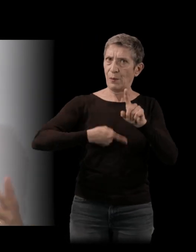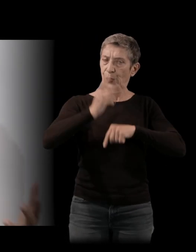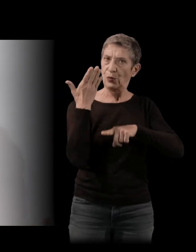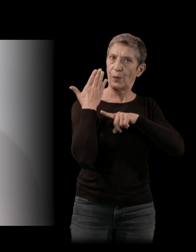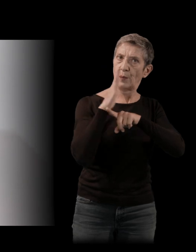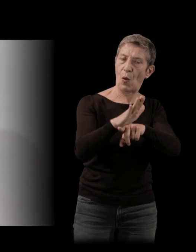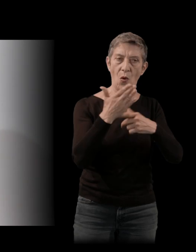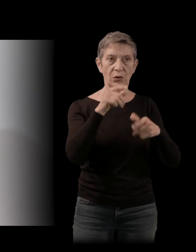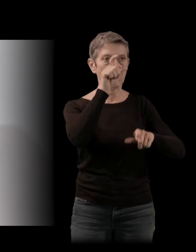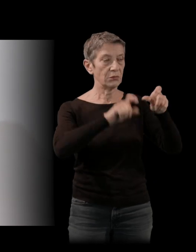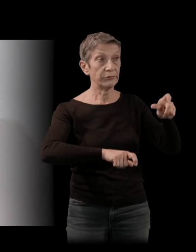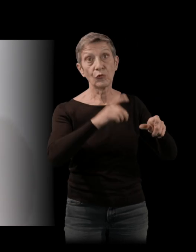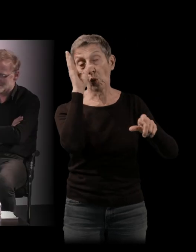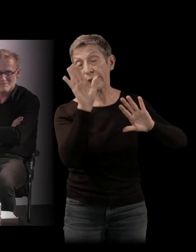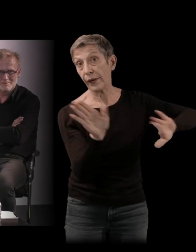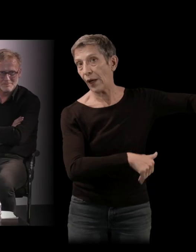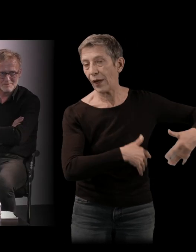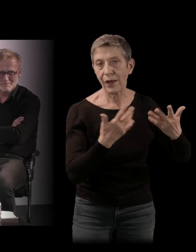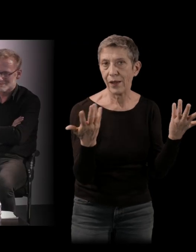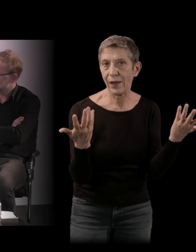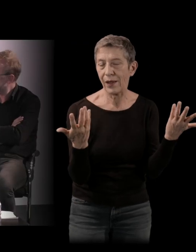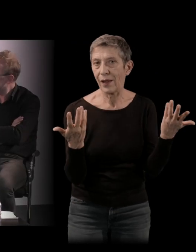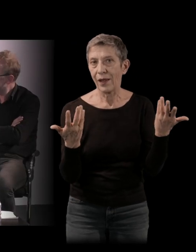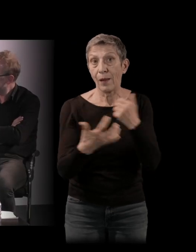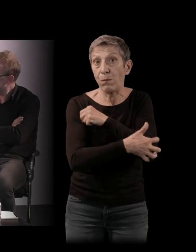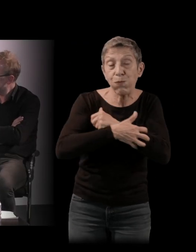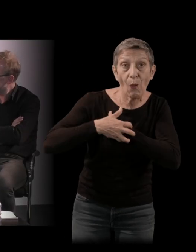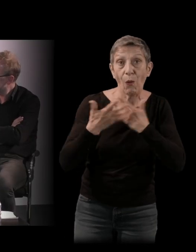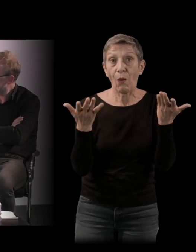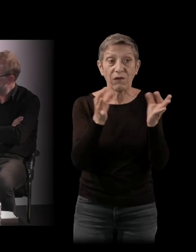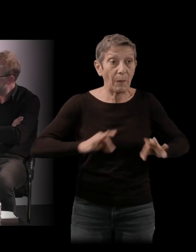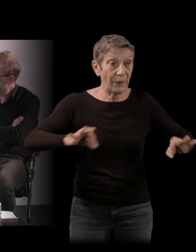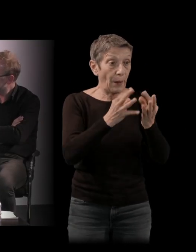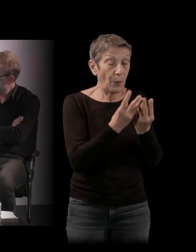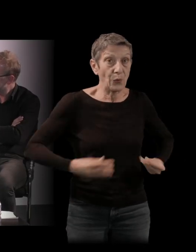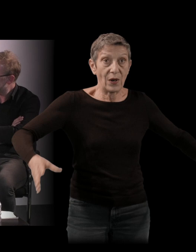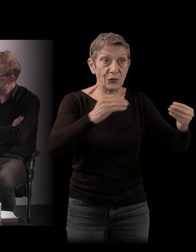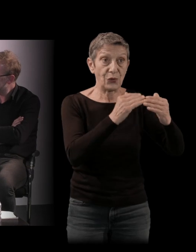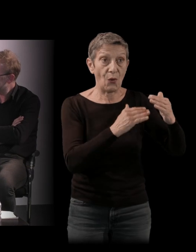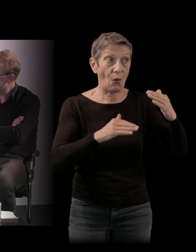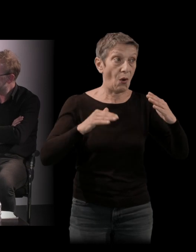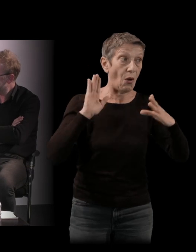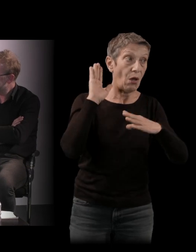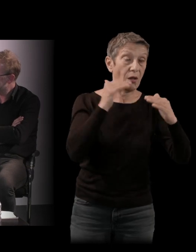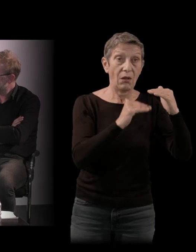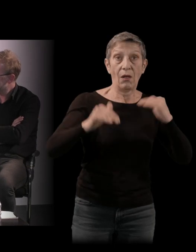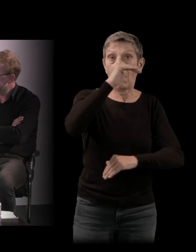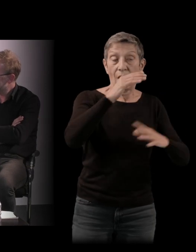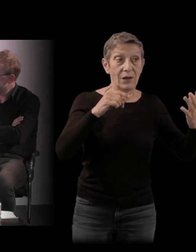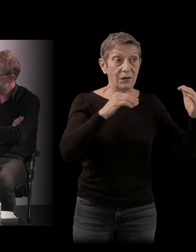oubliés, des pays vraiment et des populations dominées. Et pourquoi l'année d'après, les États-Unis,